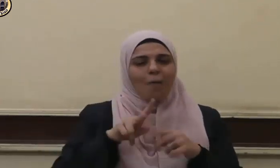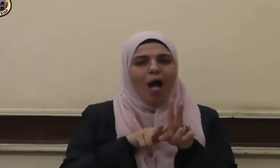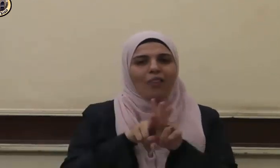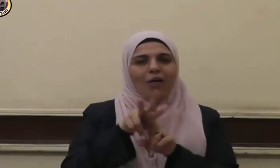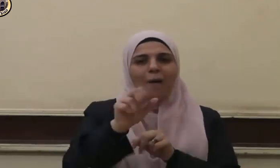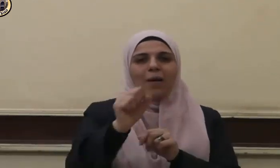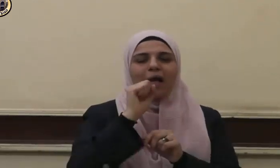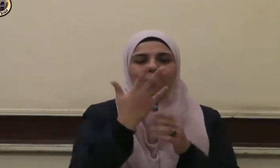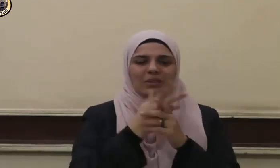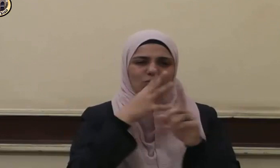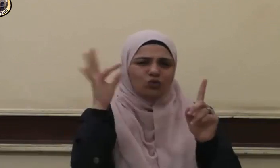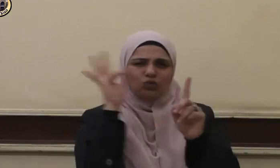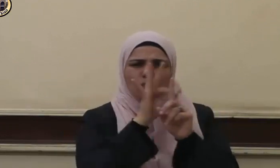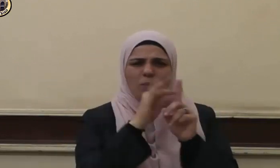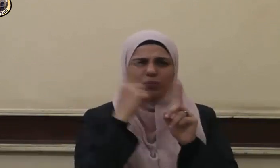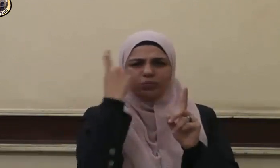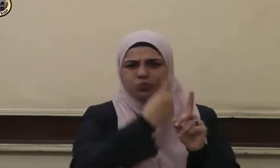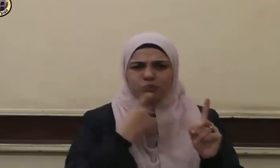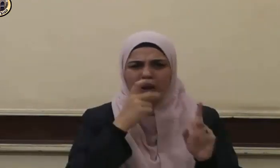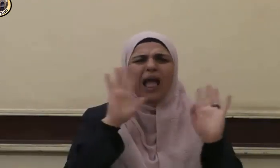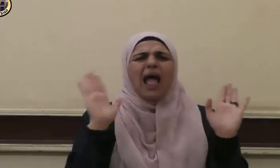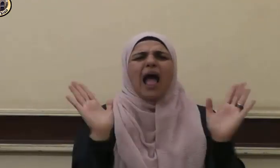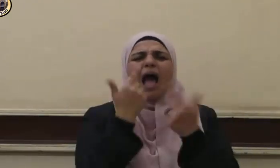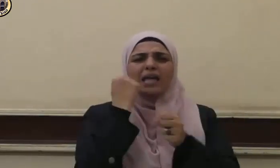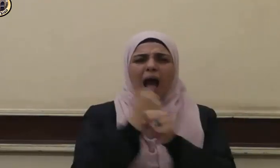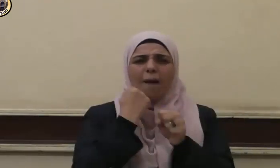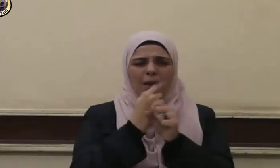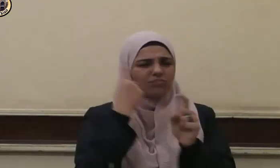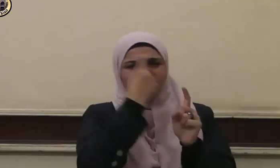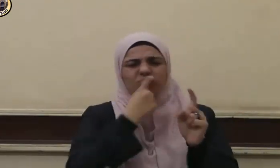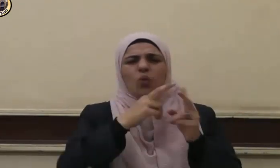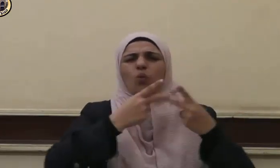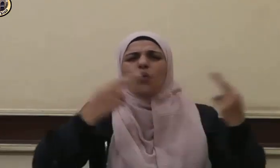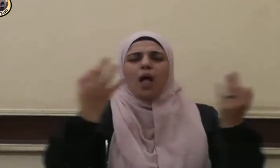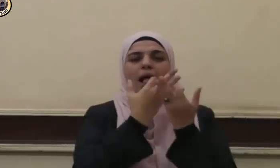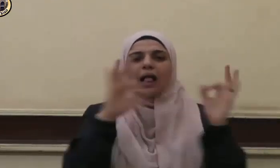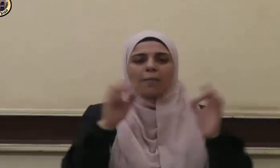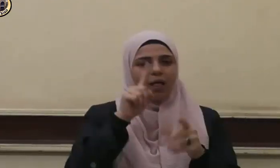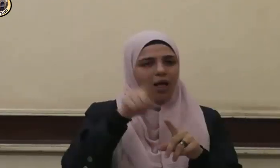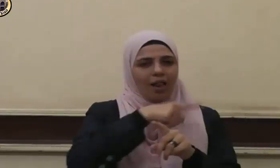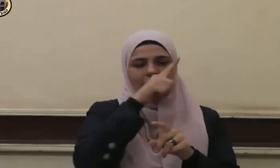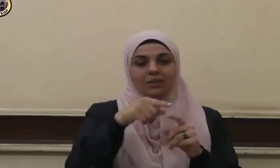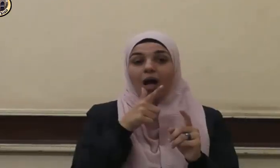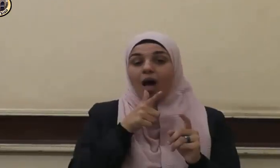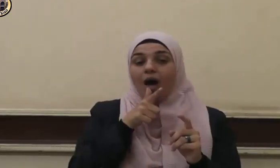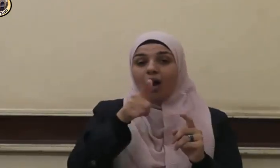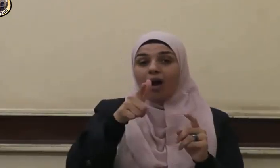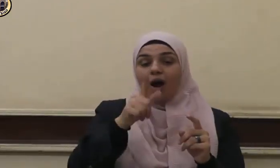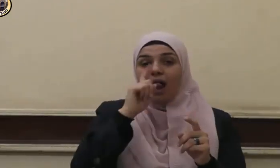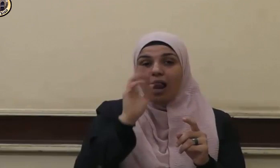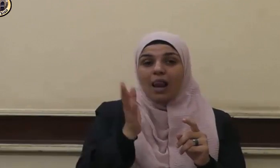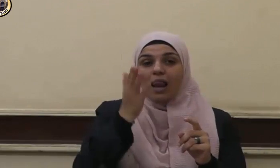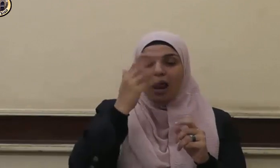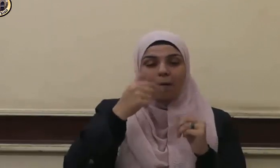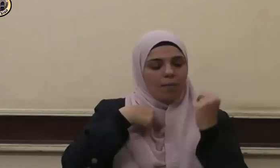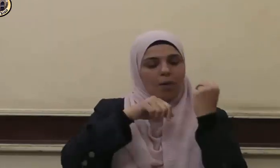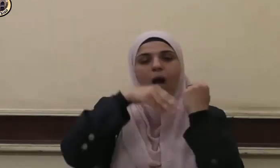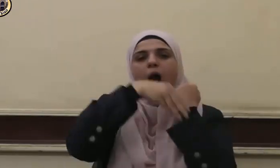الإساءة إليهما بأي صورة من الصور فقد قال سيدنا أبو هريرة